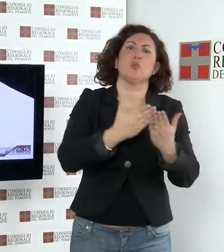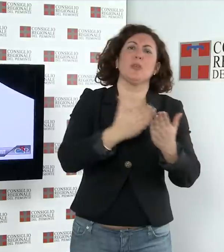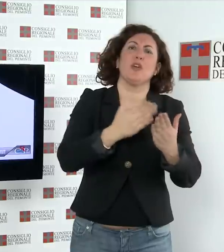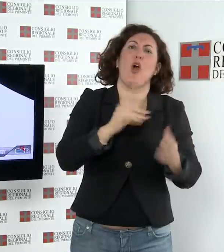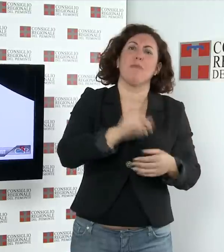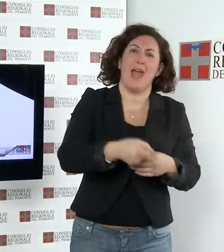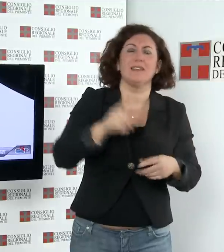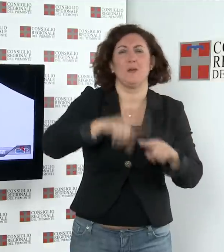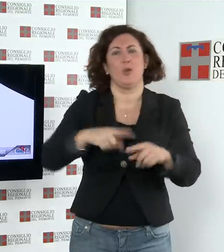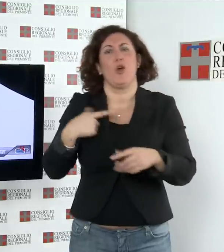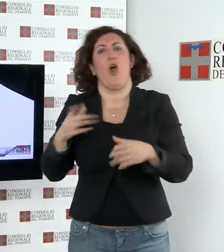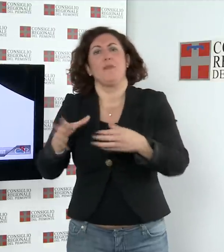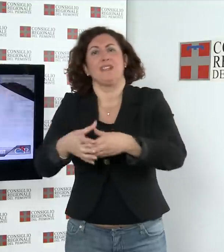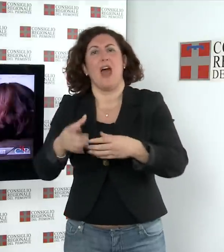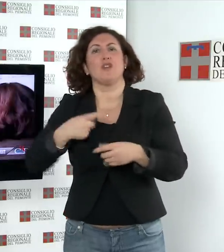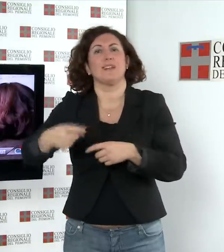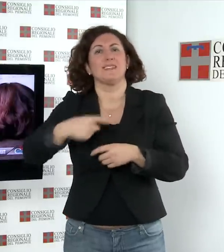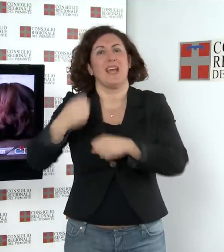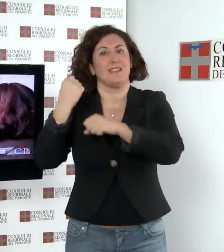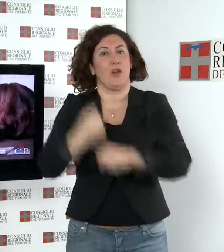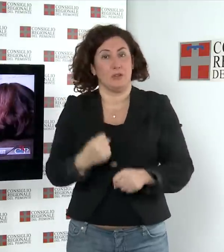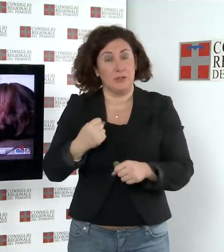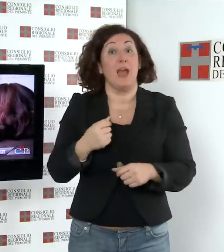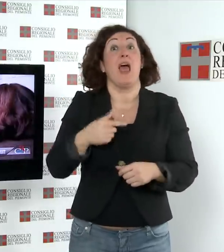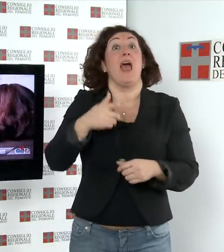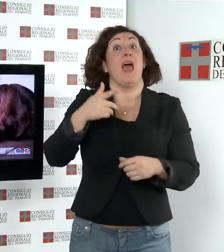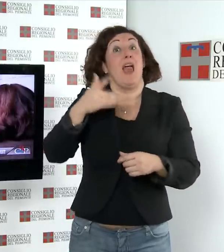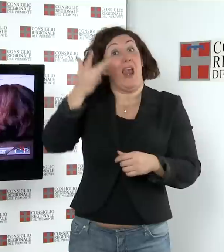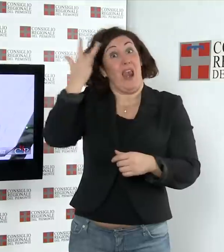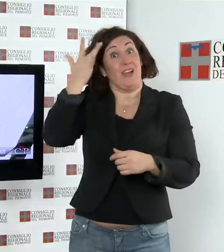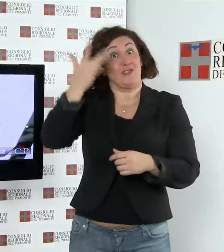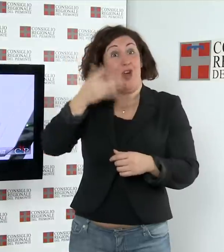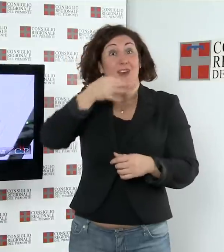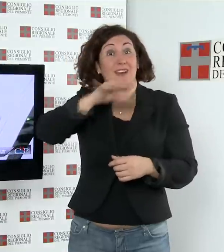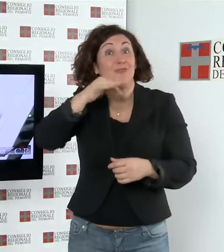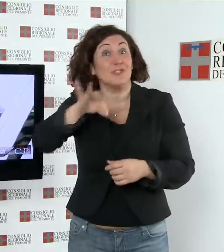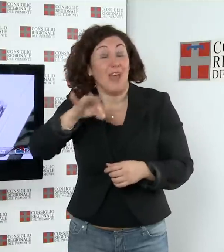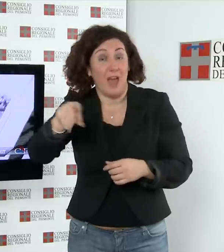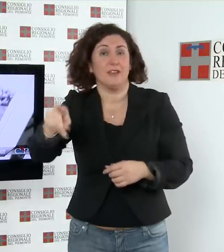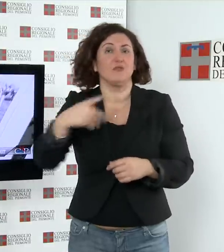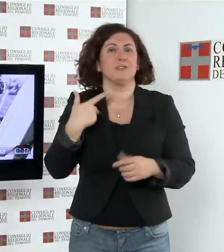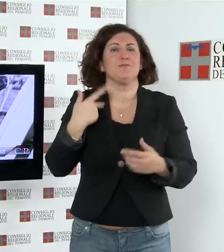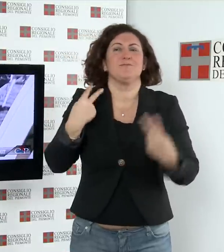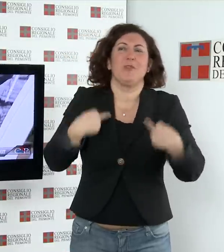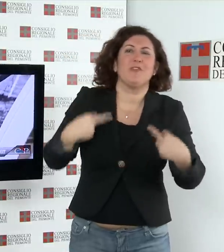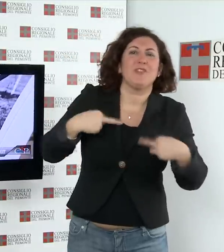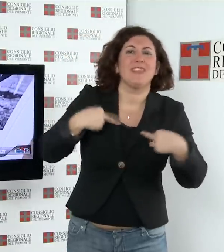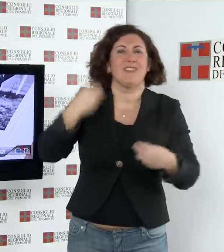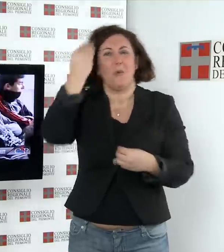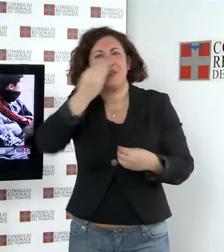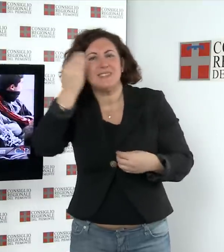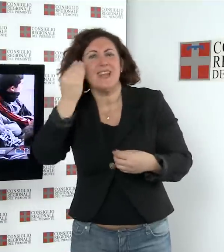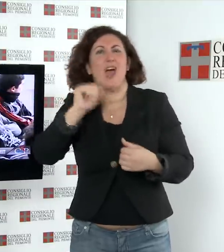Resistenza e Costituzione Ogni lezione recitata presenta la vita, il pensiero e le azioni di una figura della storia del